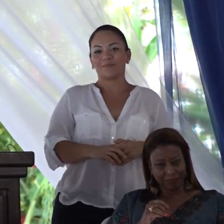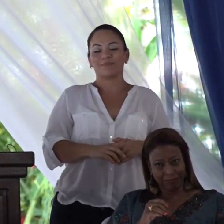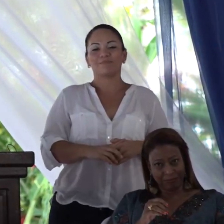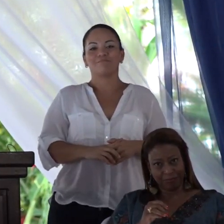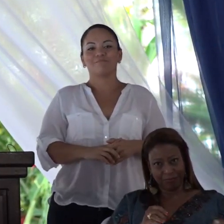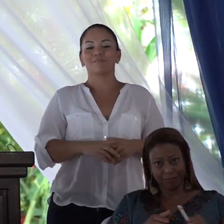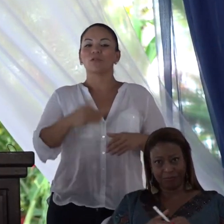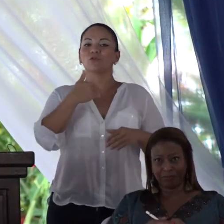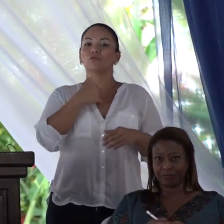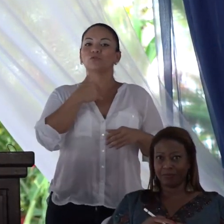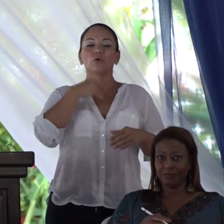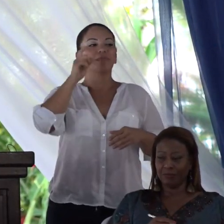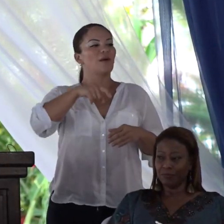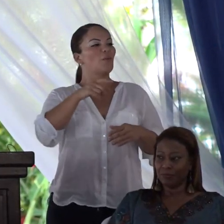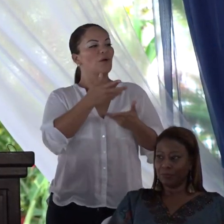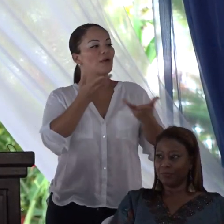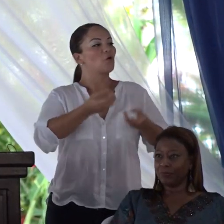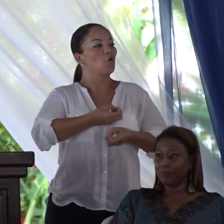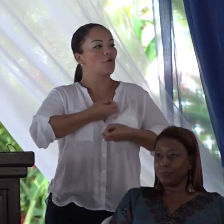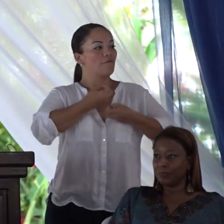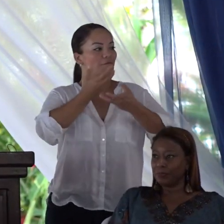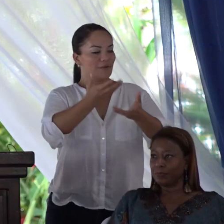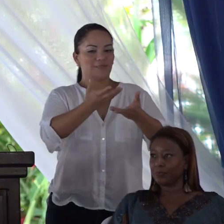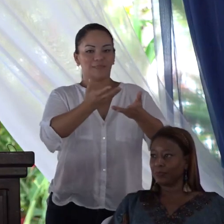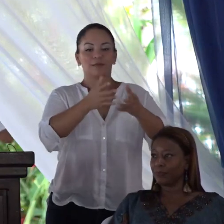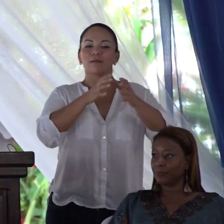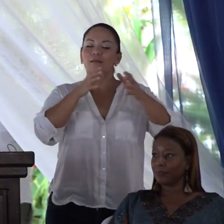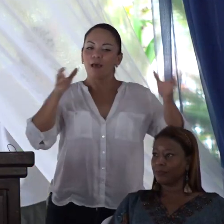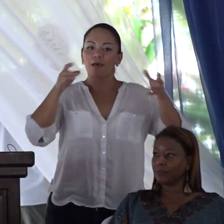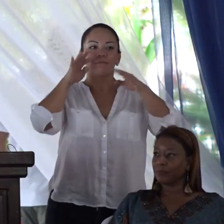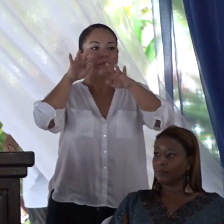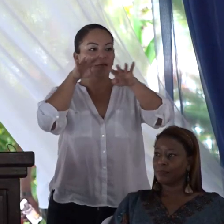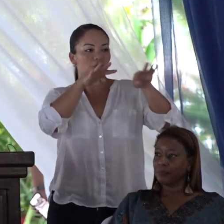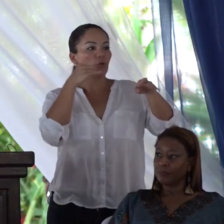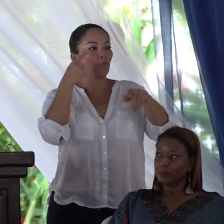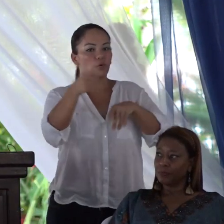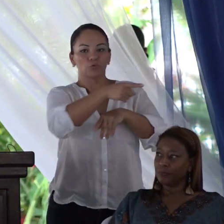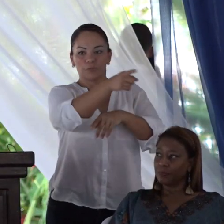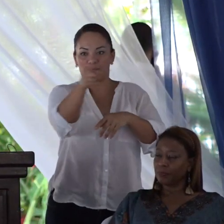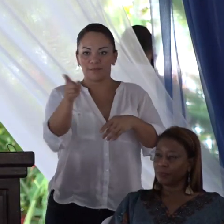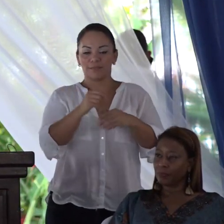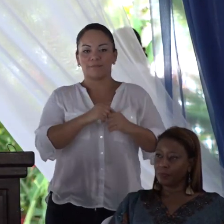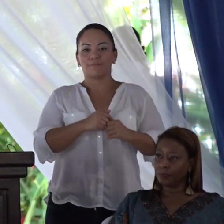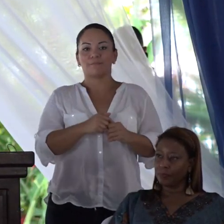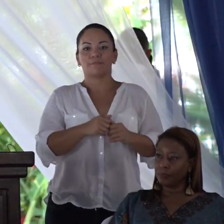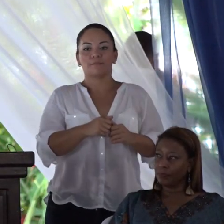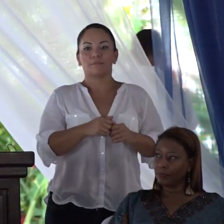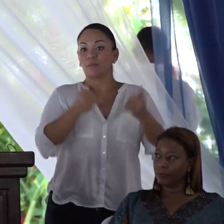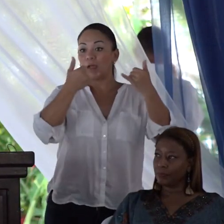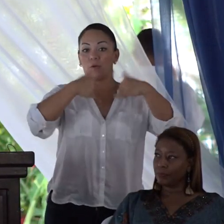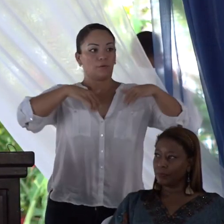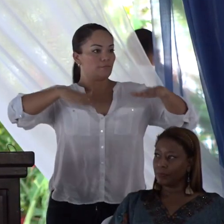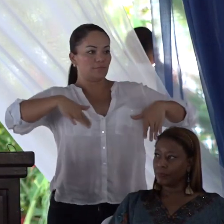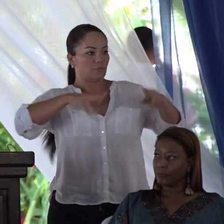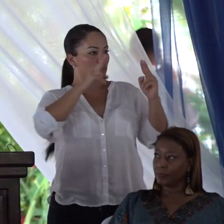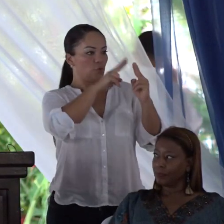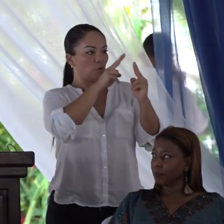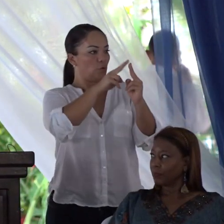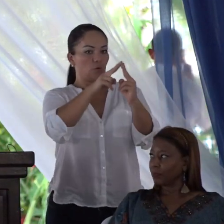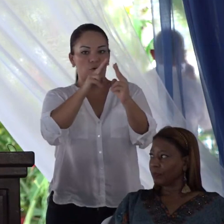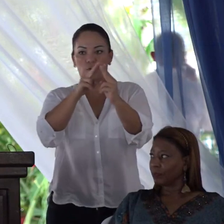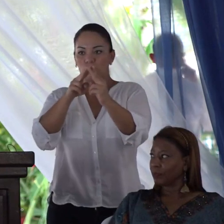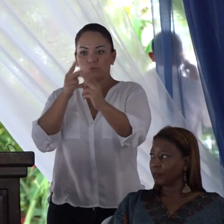Yo tengo que confesar una gran admiración por ustedes, a pesar de que no las conozco